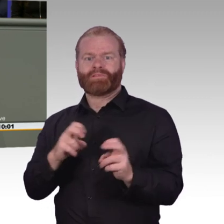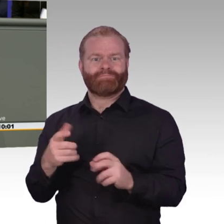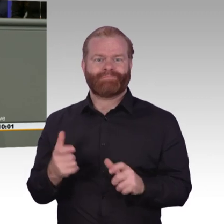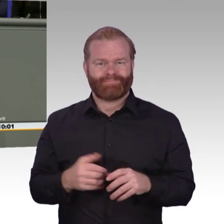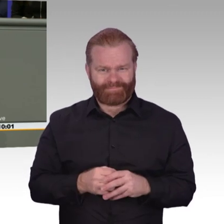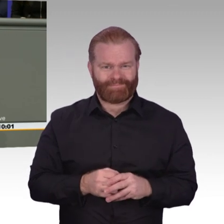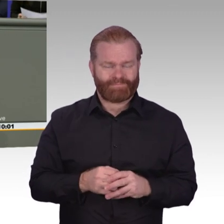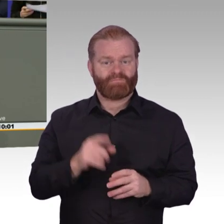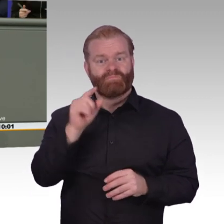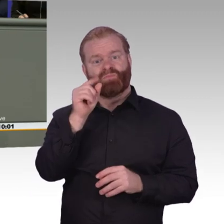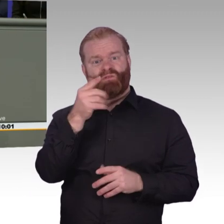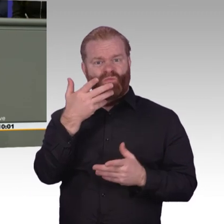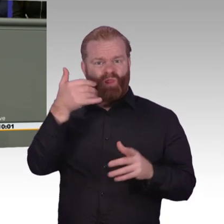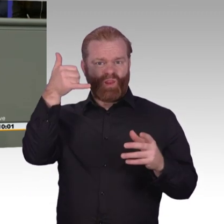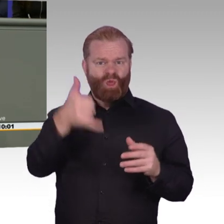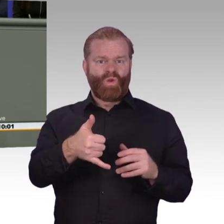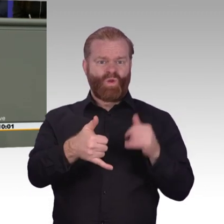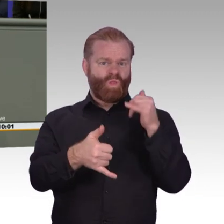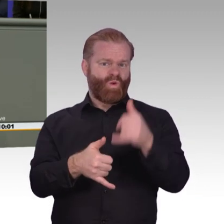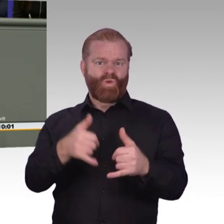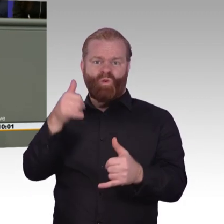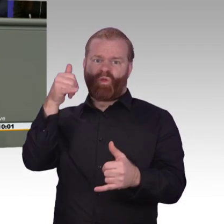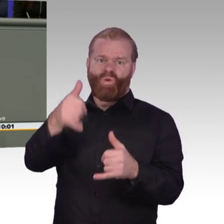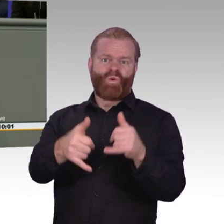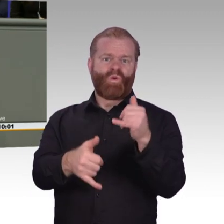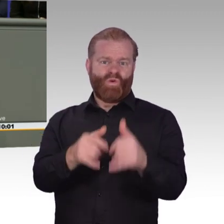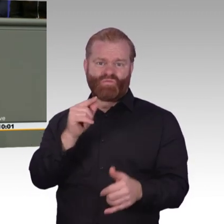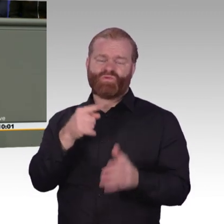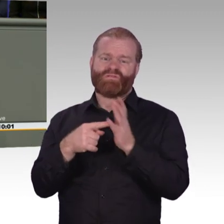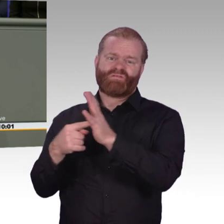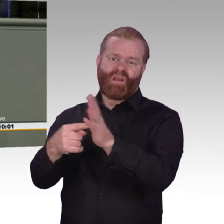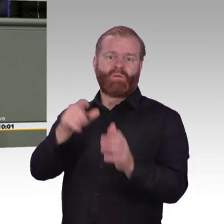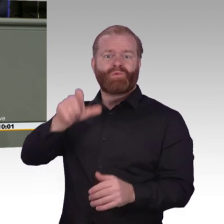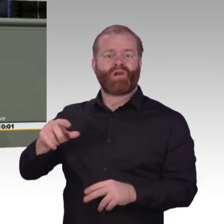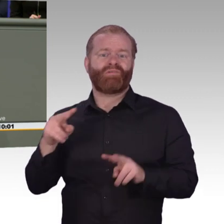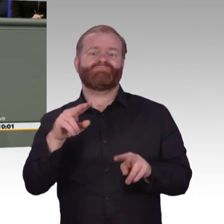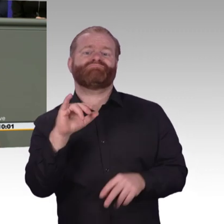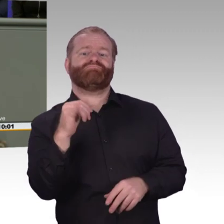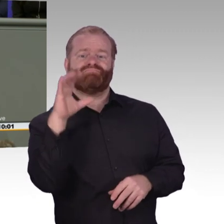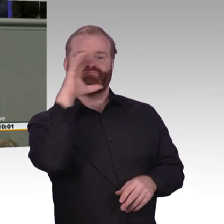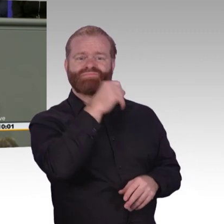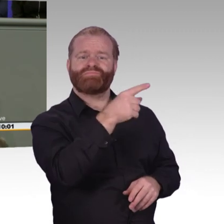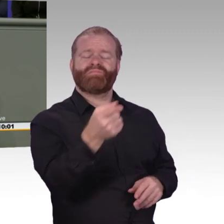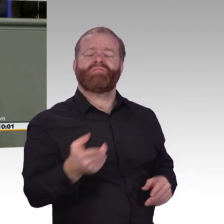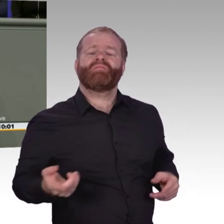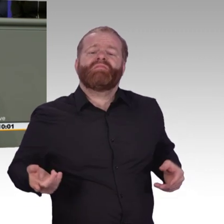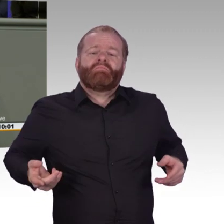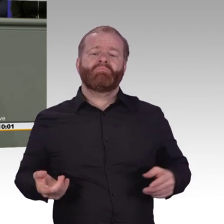Obwohl offene Standards in vielen Lebensbereichen unendliche Möglichkeiten eröffnen, vernachlässigt die Bundesregierung genau dieses Thema